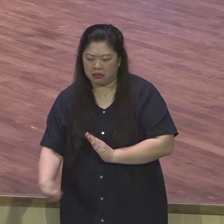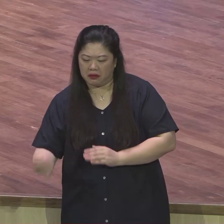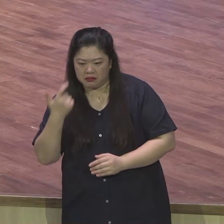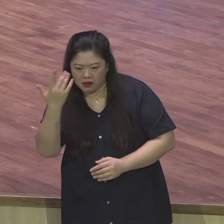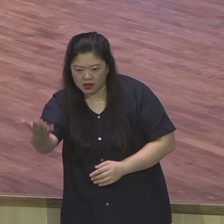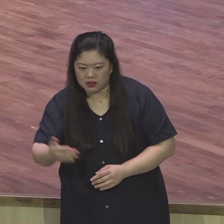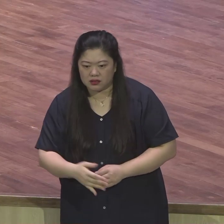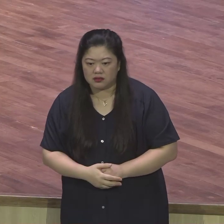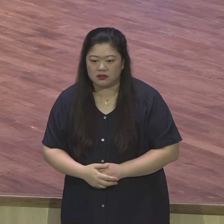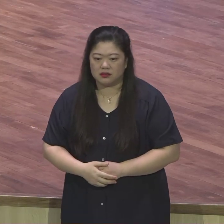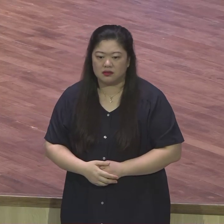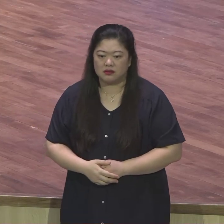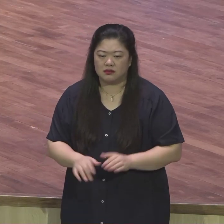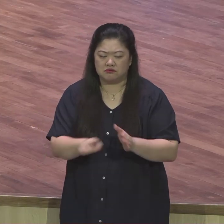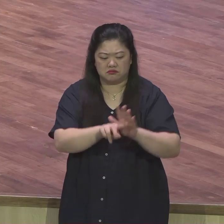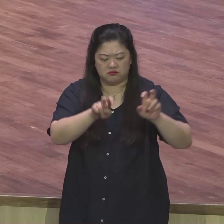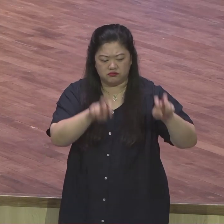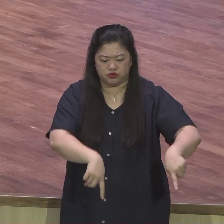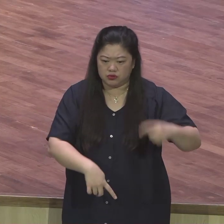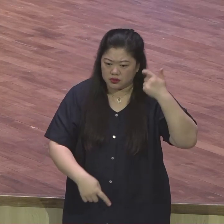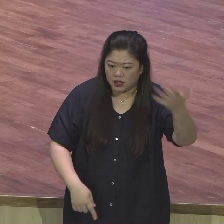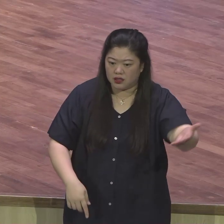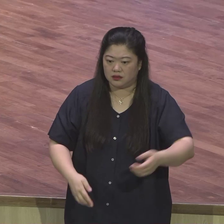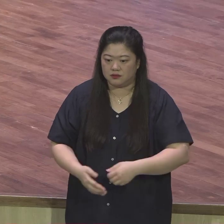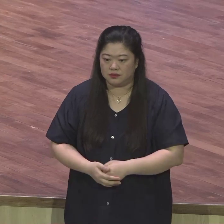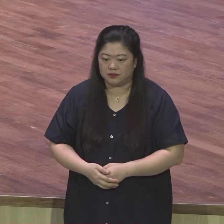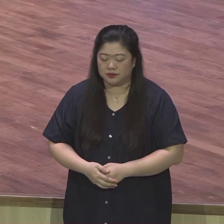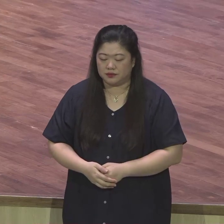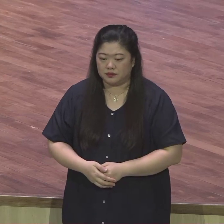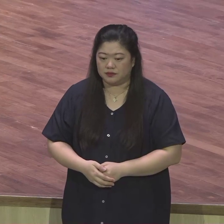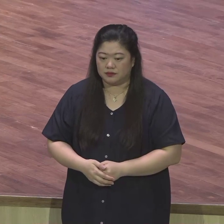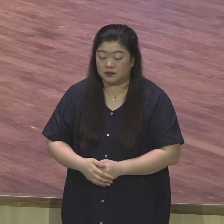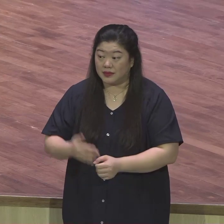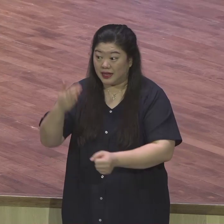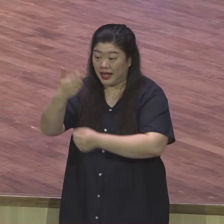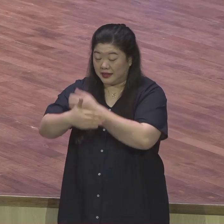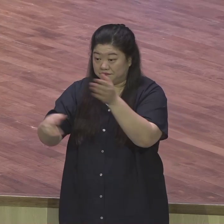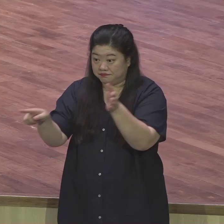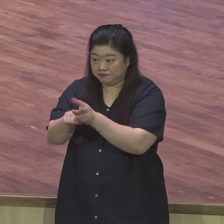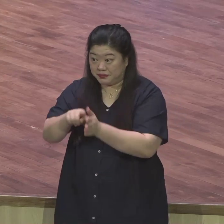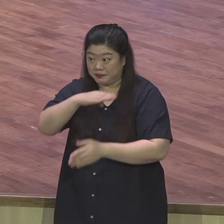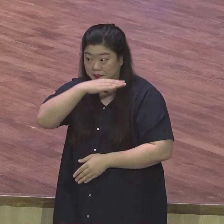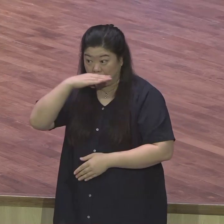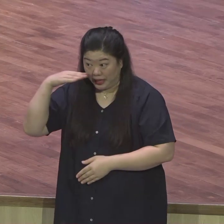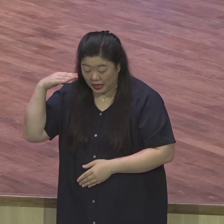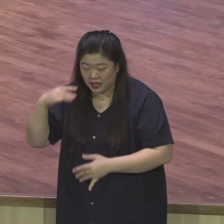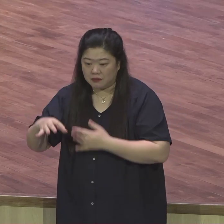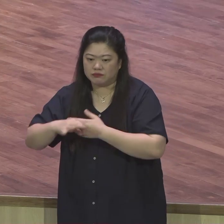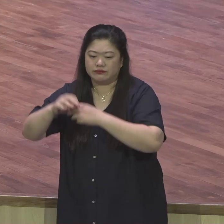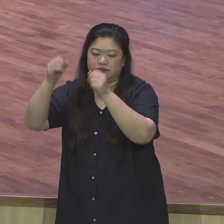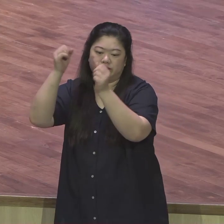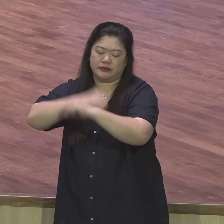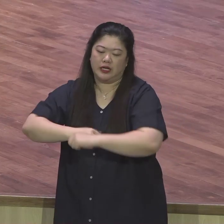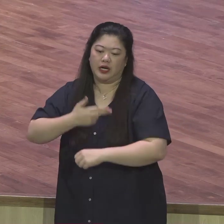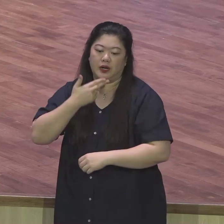하나님을 믿는 사람은 절대로 망하지 않습니다. 하나님은 없는 거예요. 동성애 마음대로